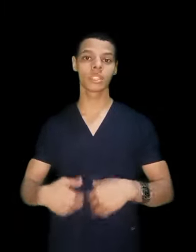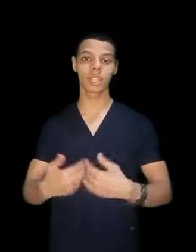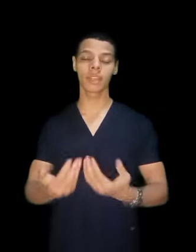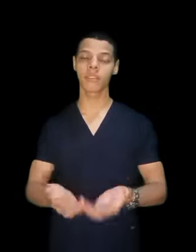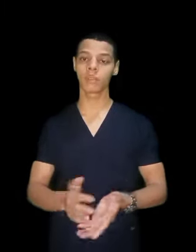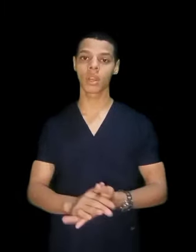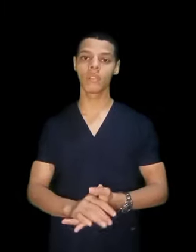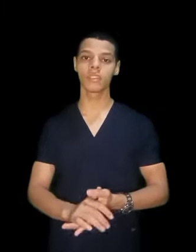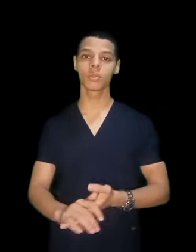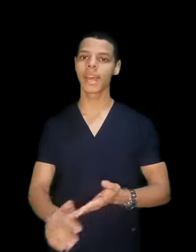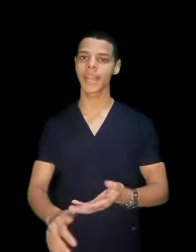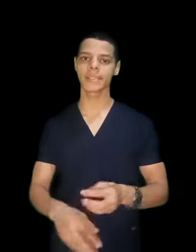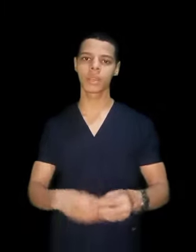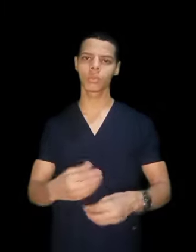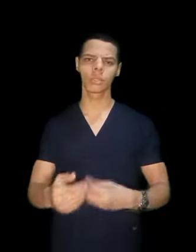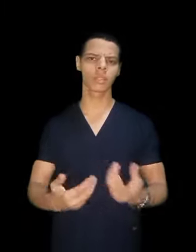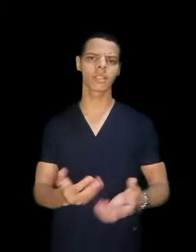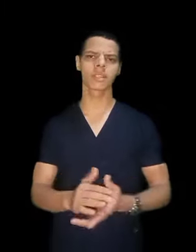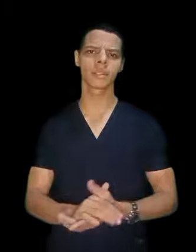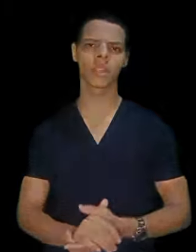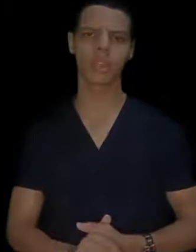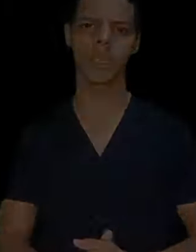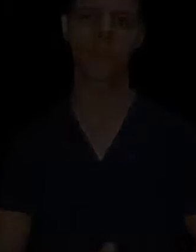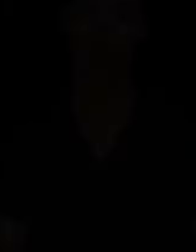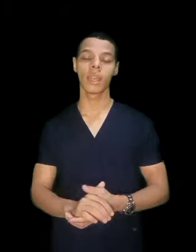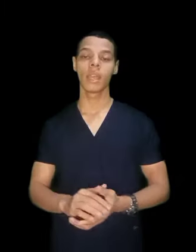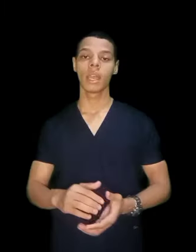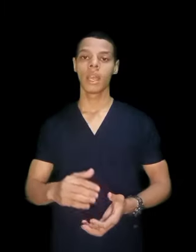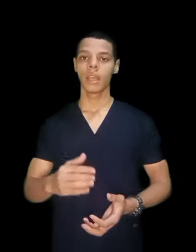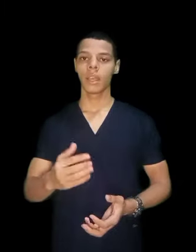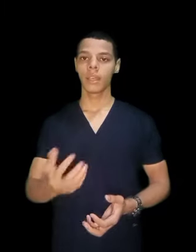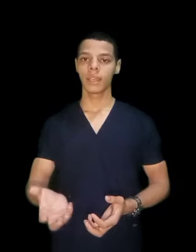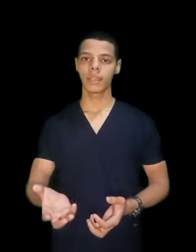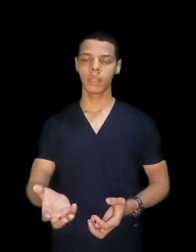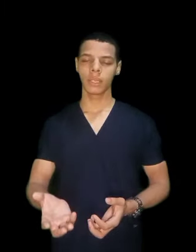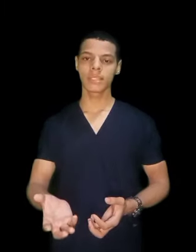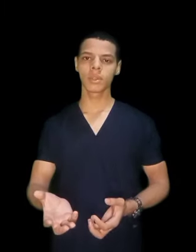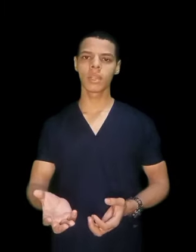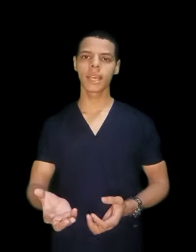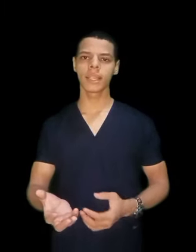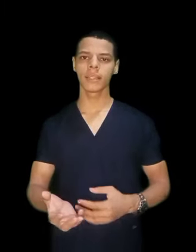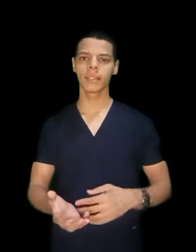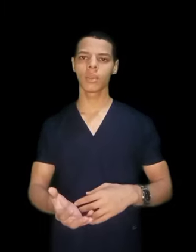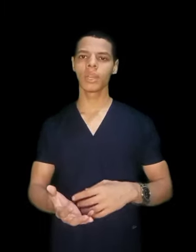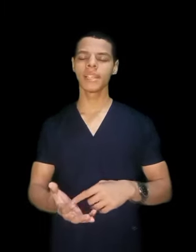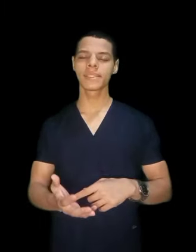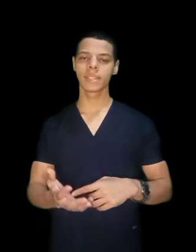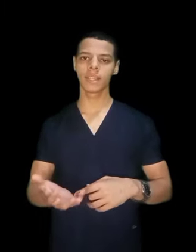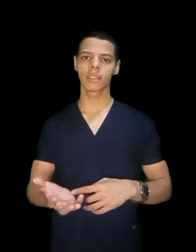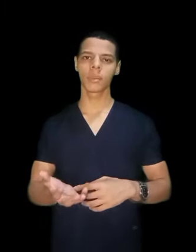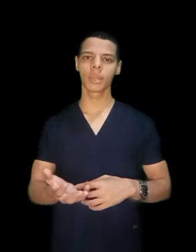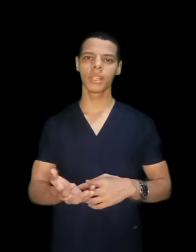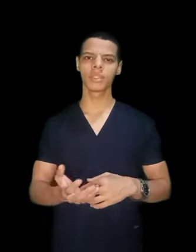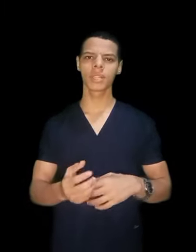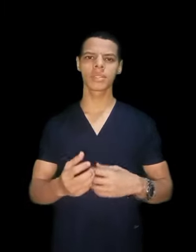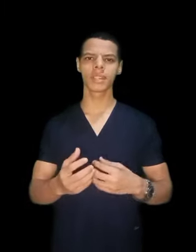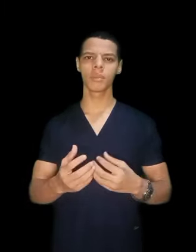تشتغل في البرايفيت وهكذا وتقتصر الطريق الناس تقولك ان كلية التنريد نظرة